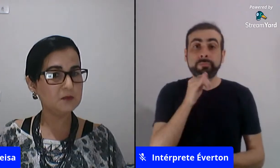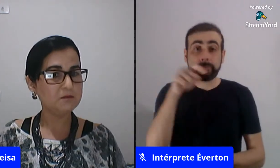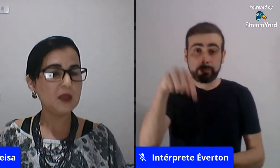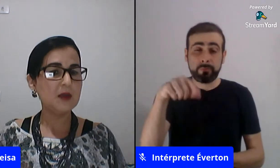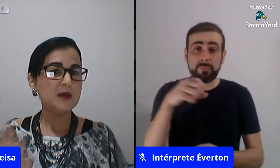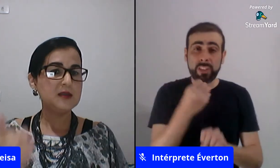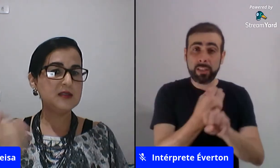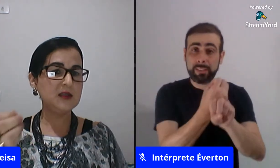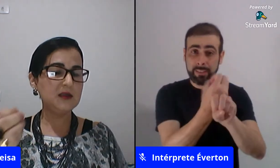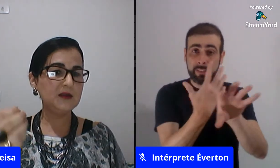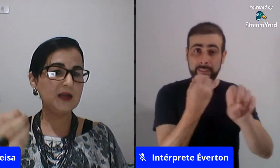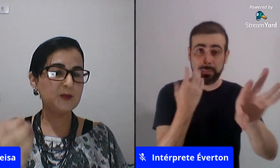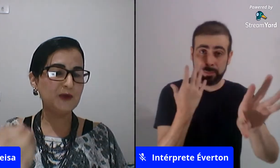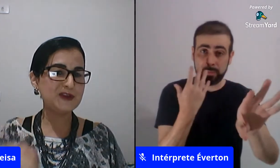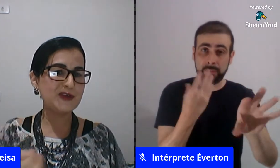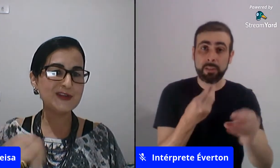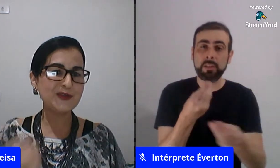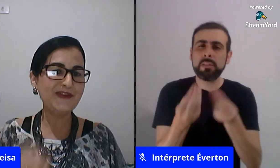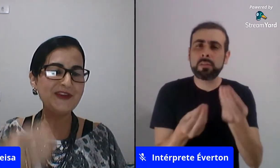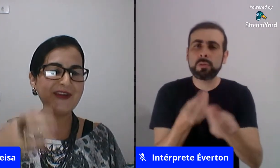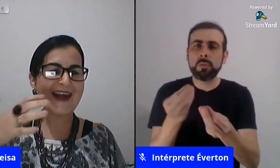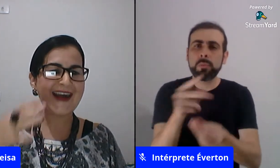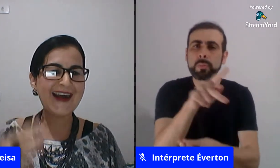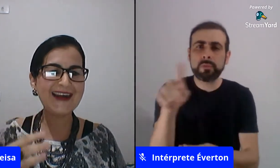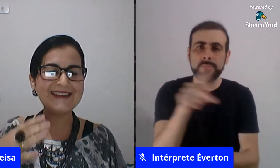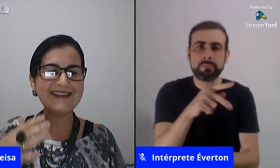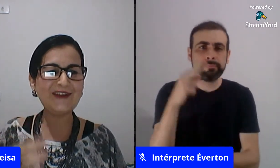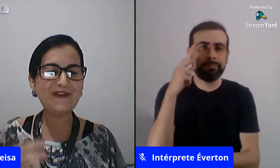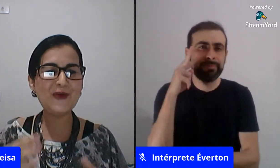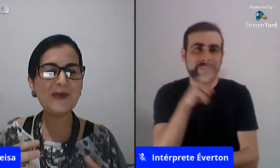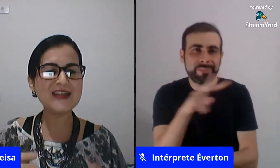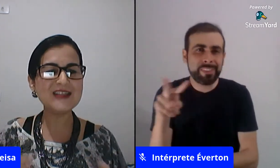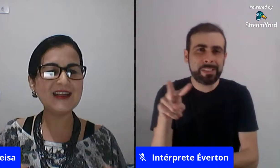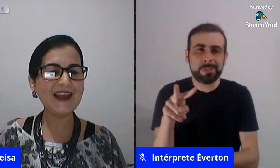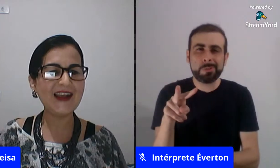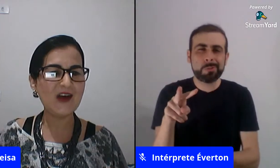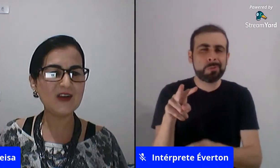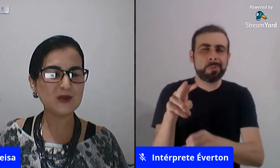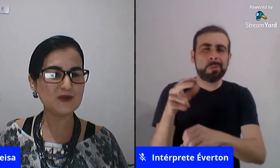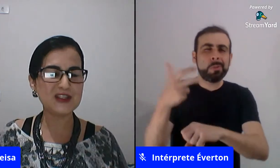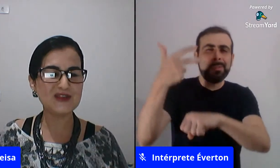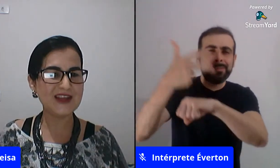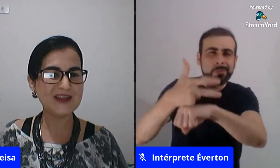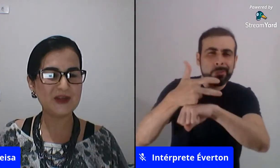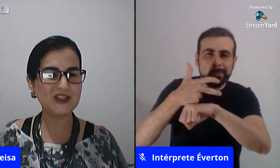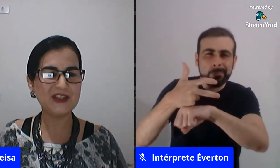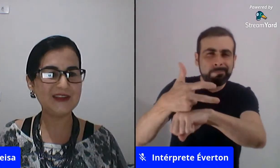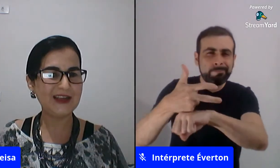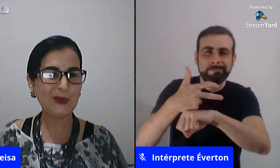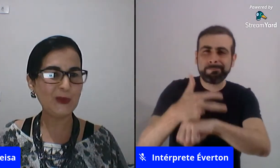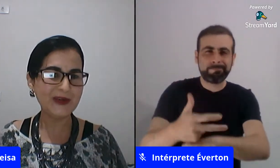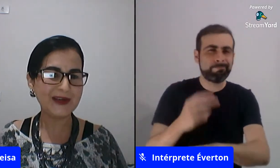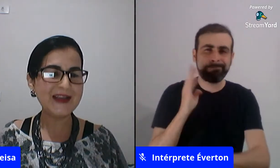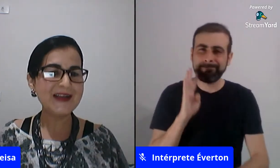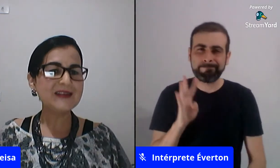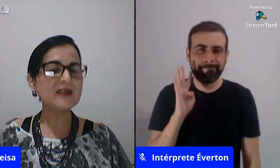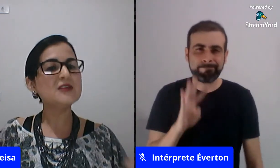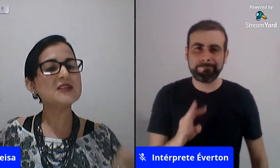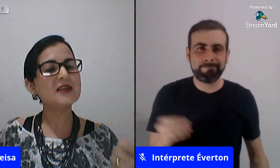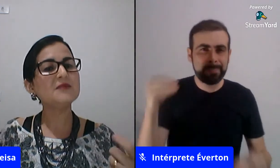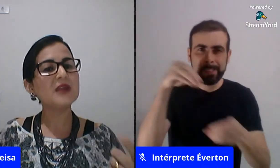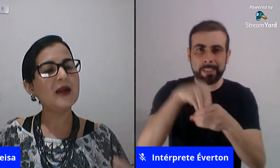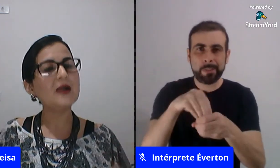isso mesmo se as professoras eu estou vendo cada filmagem legal que as professoras fazem a partir da literatura